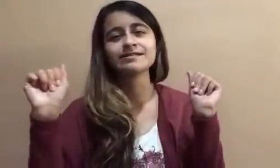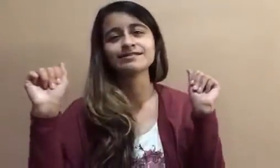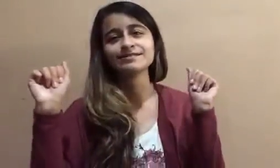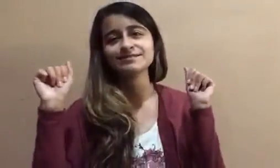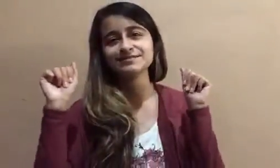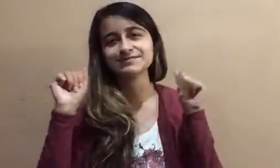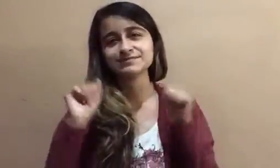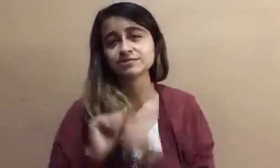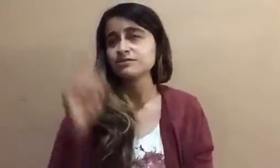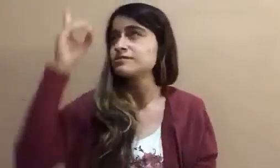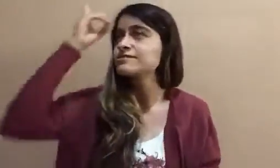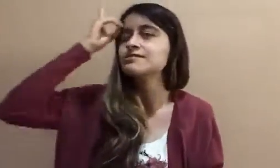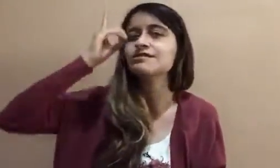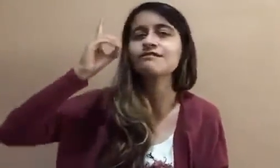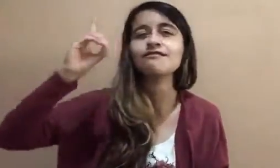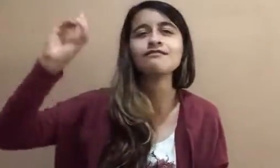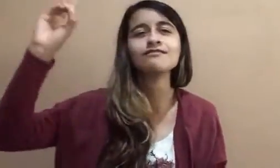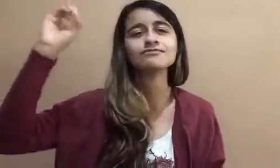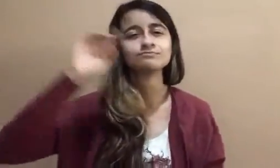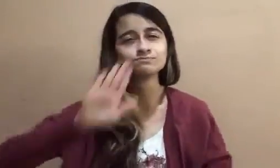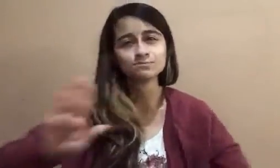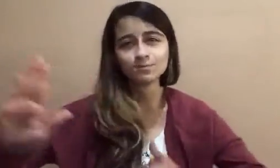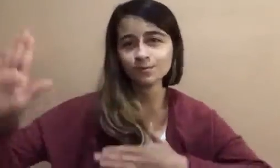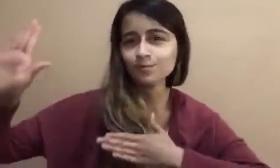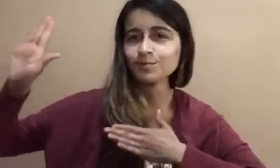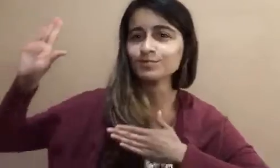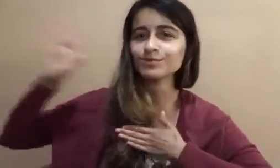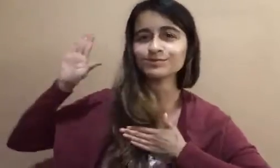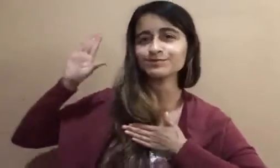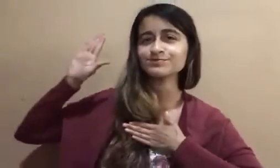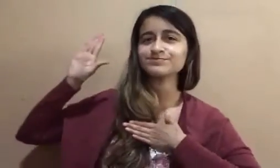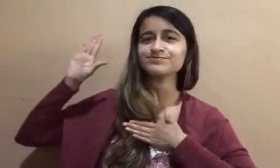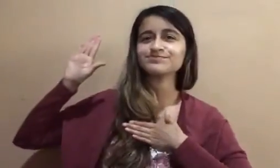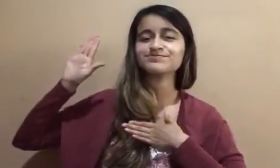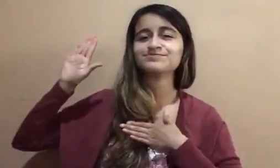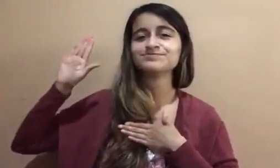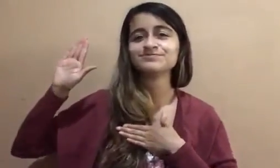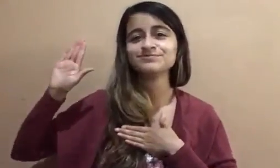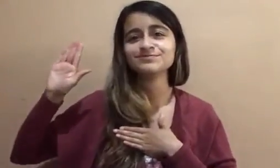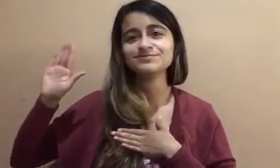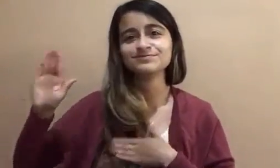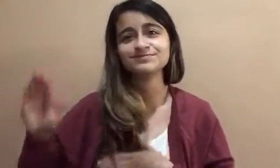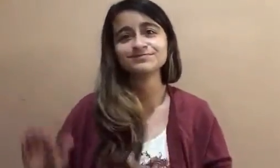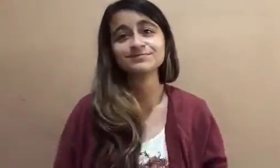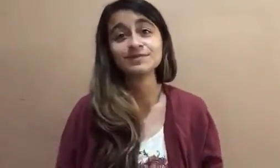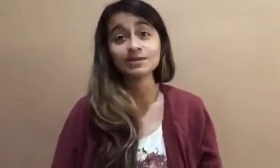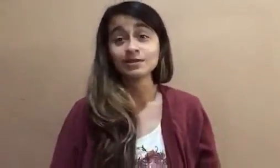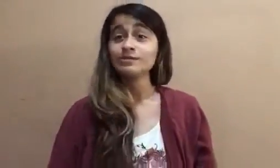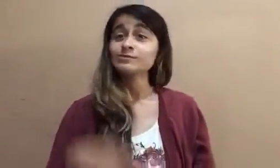Dios te promete sus